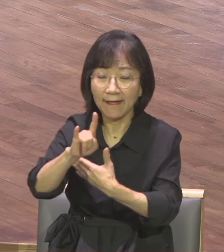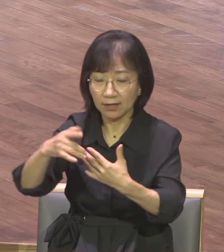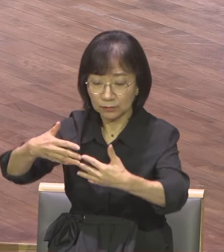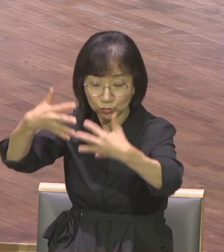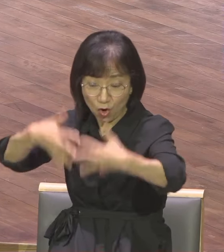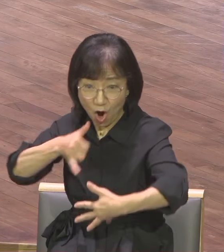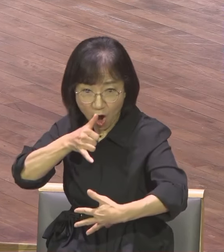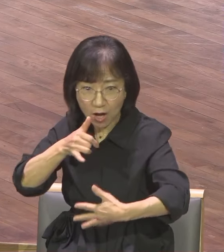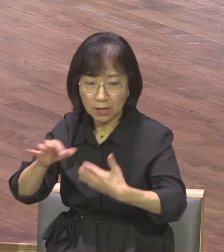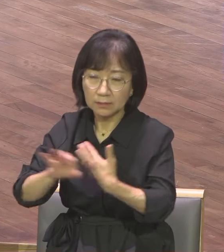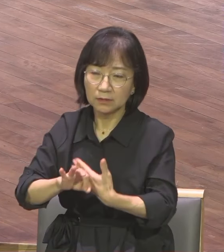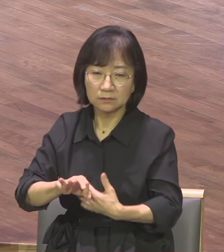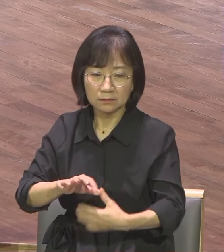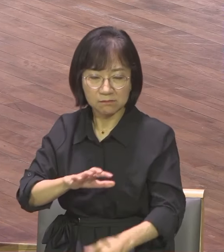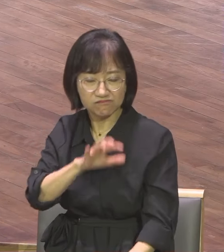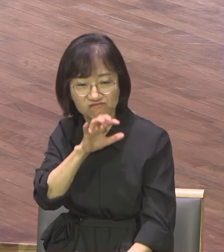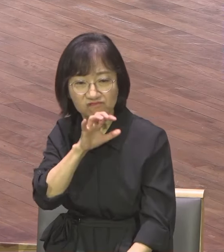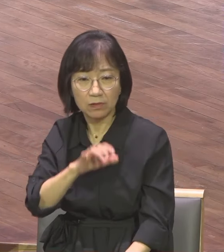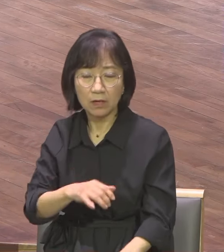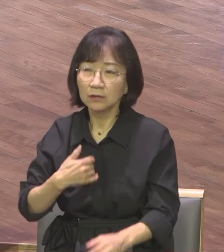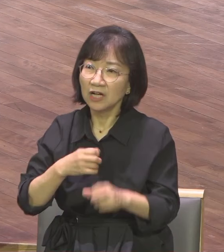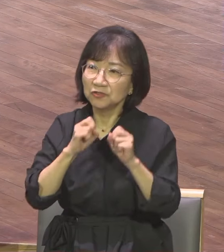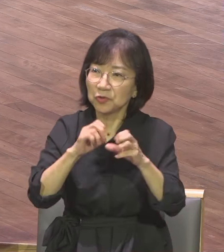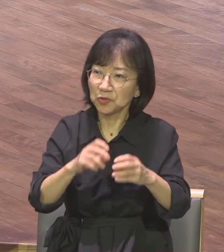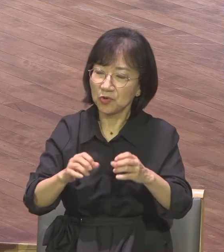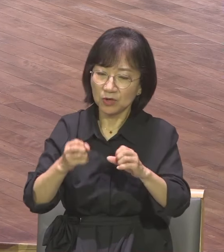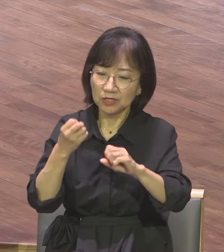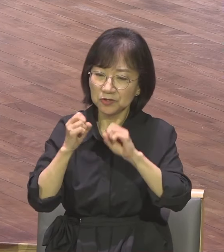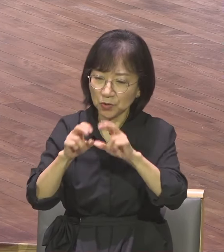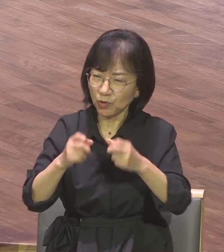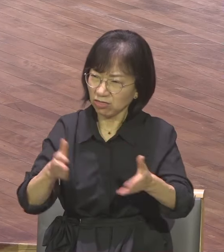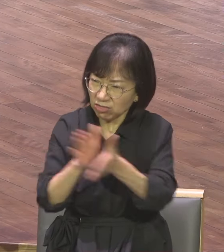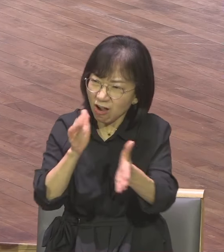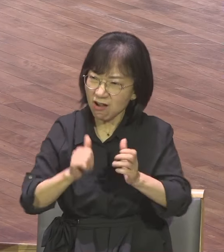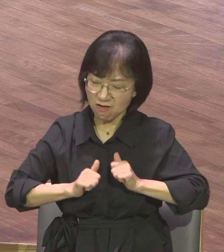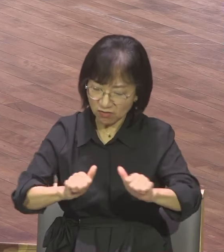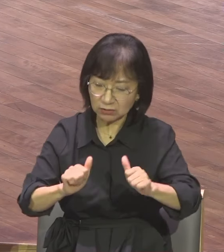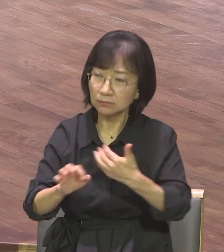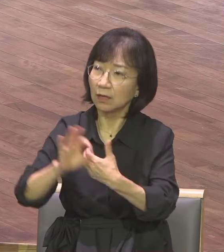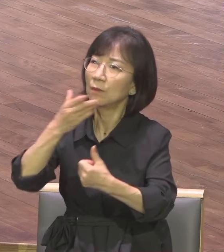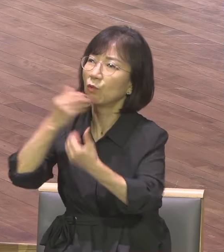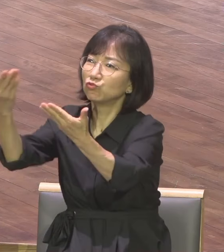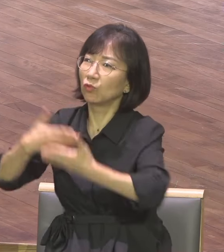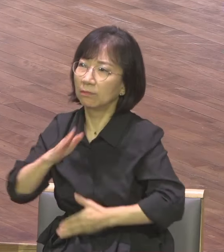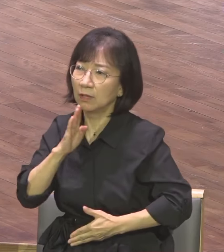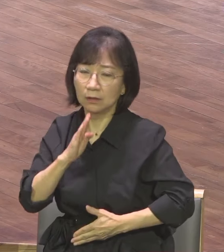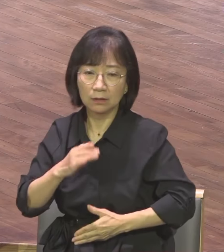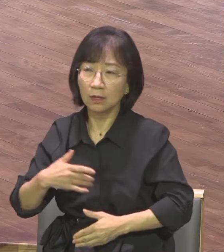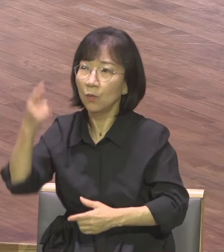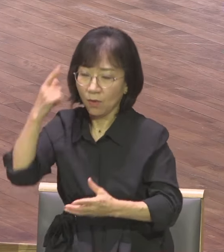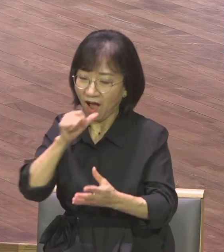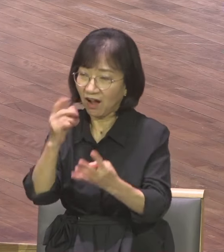이렇게 신앙생활하는 분들이 많아요 하나님 내가 원신했는데 나를 축복해 주세요